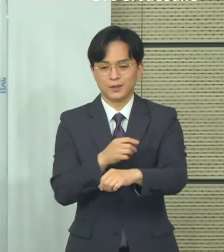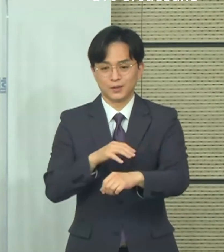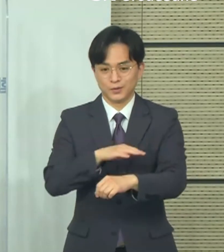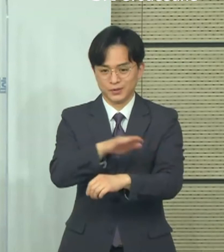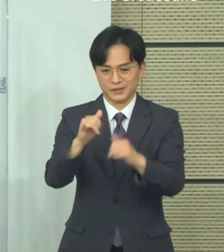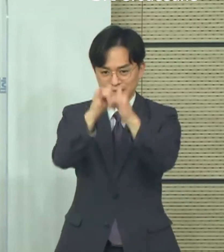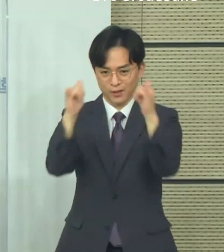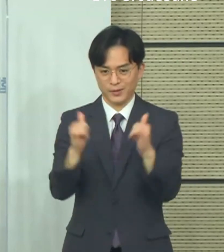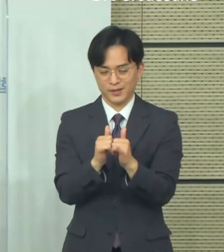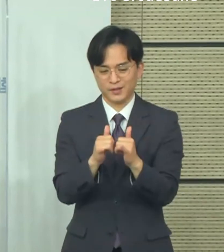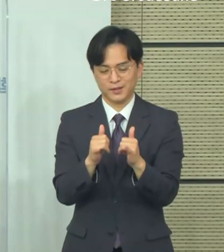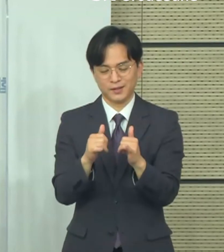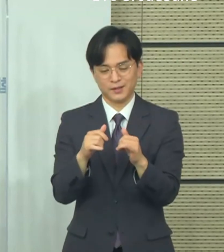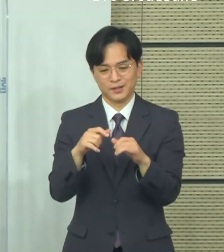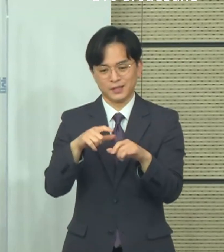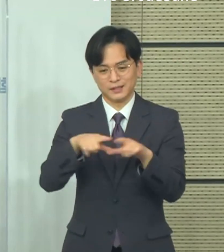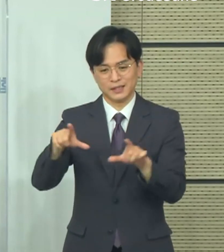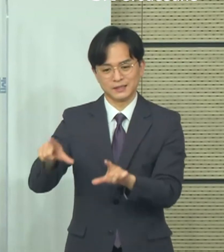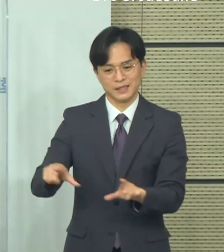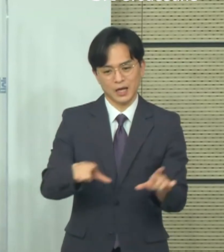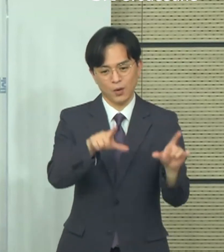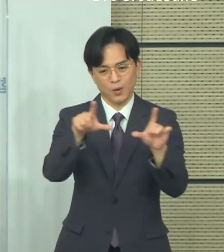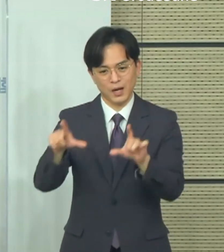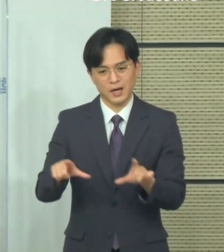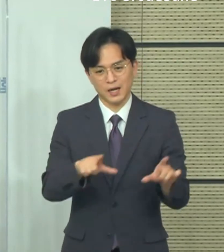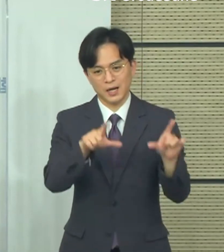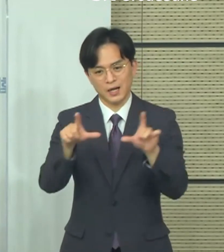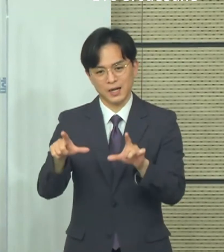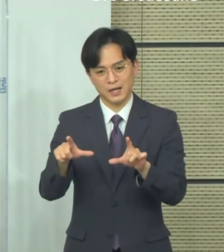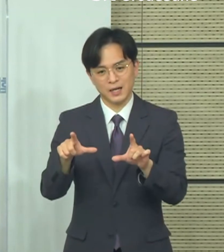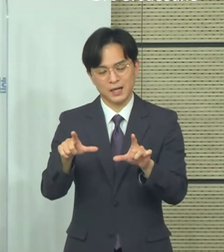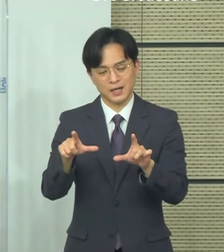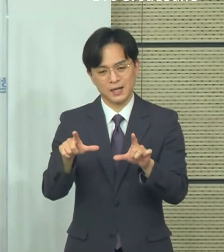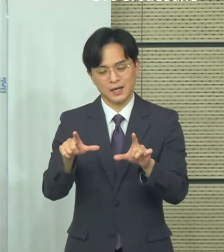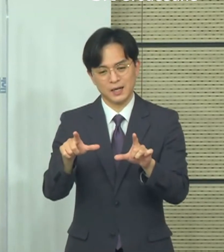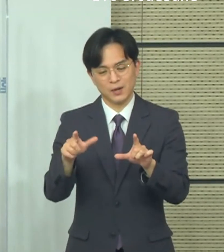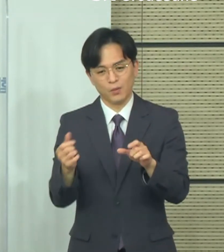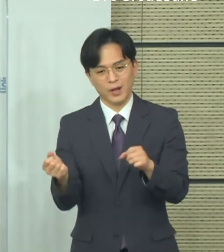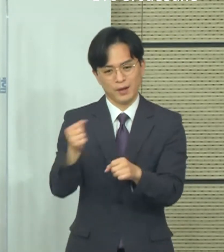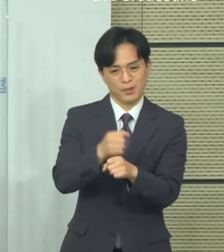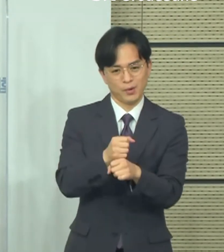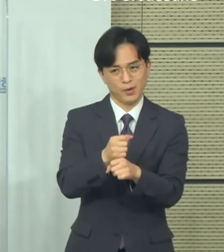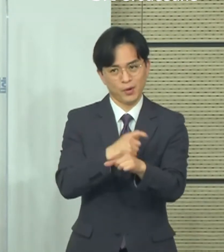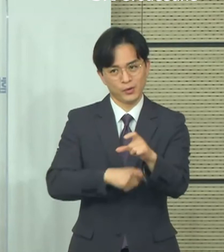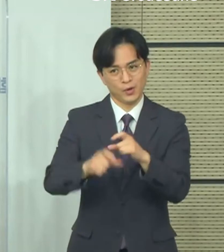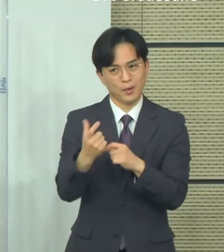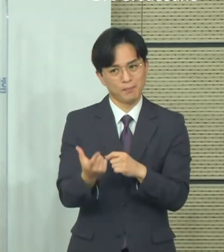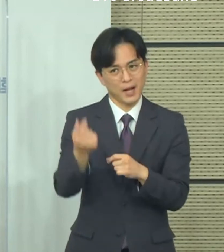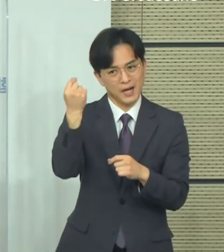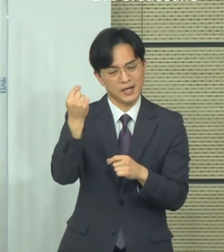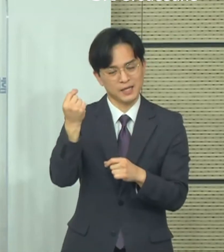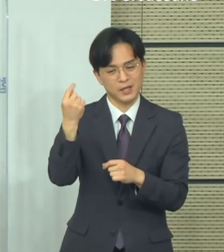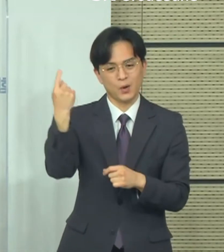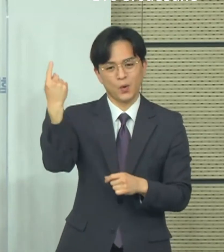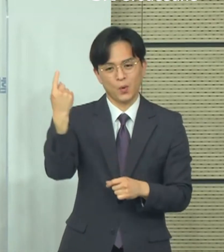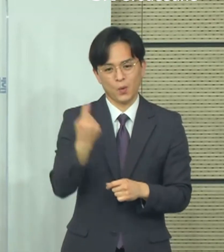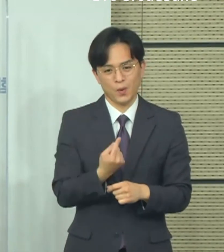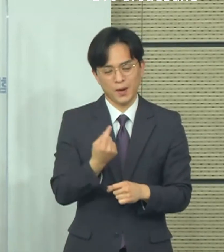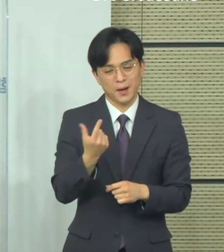어떤 일상생활들을 할 수 있는 기회가 더 빨리 올 것이라고 그렇게 생각합니다. 지금까지